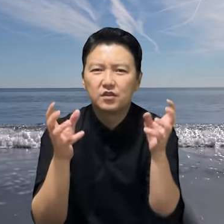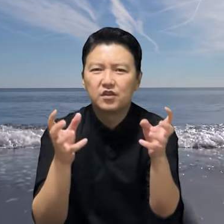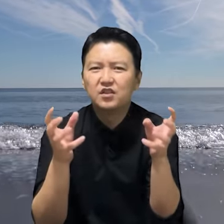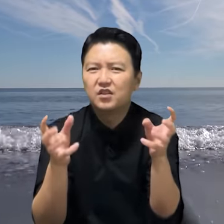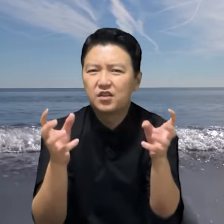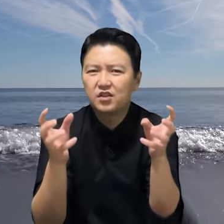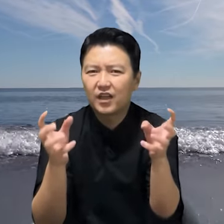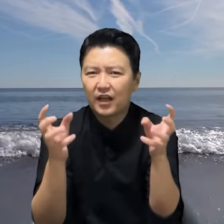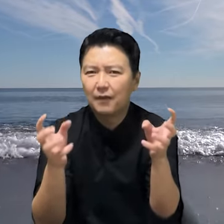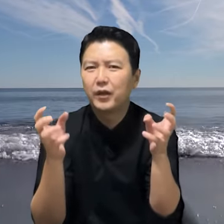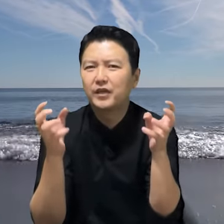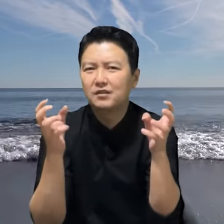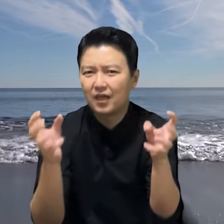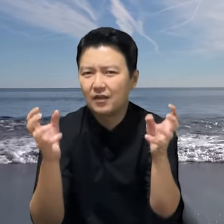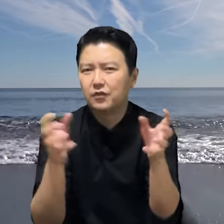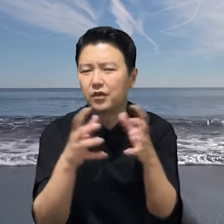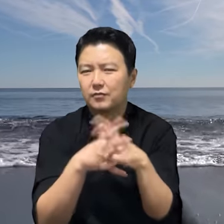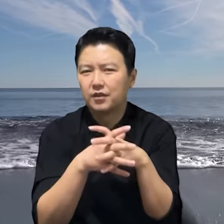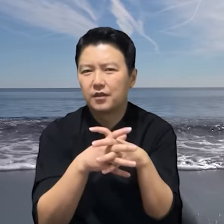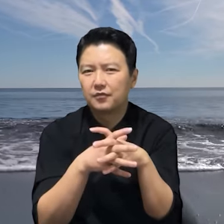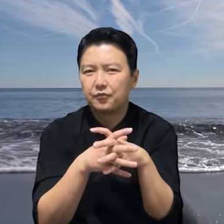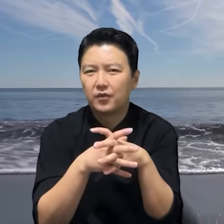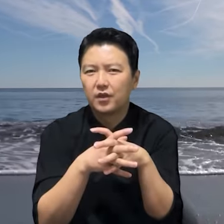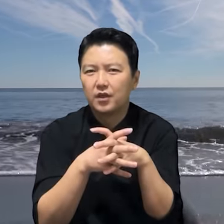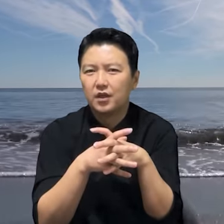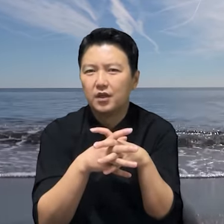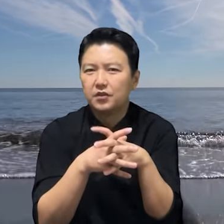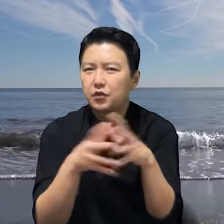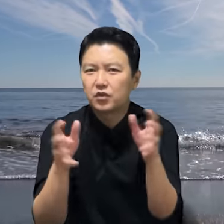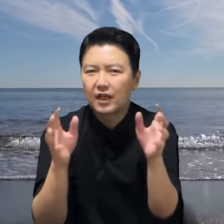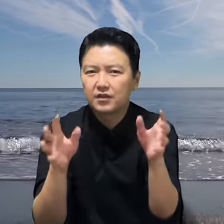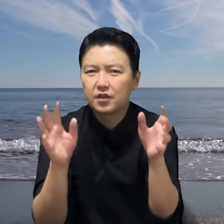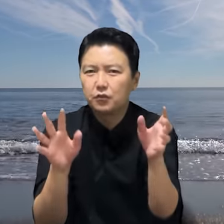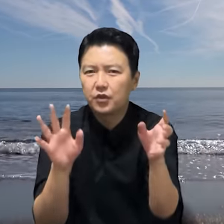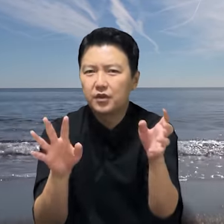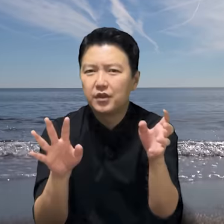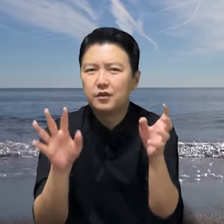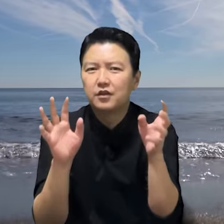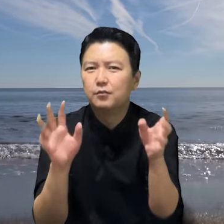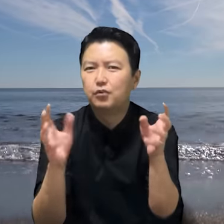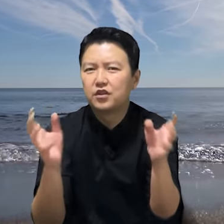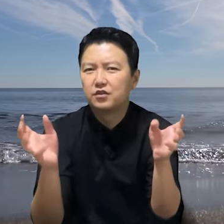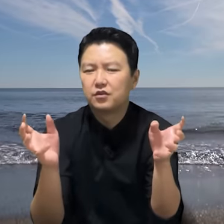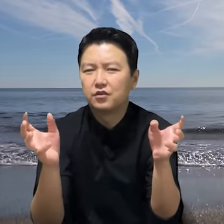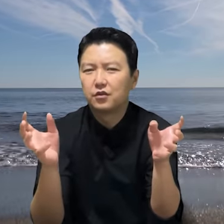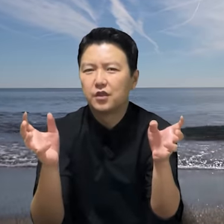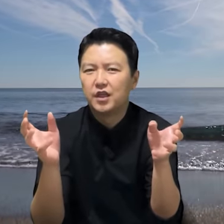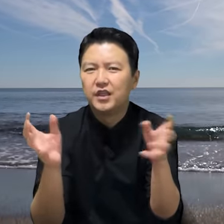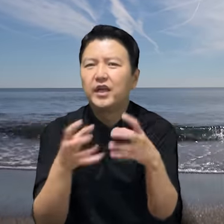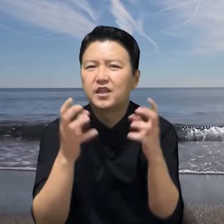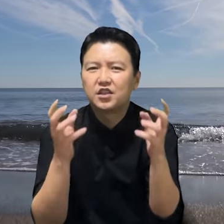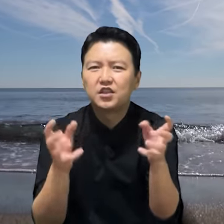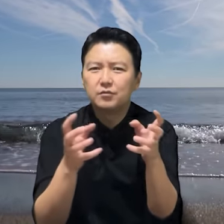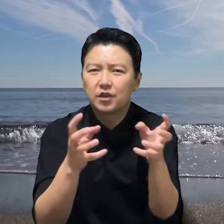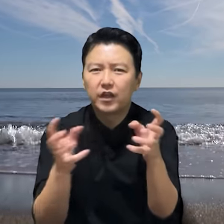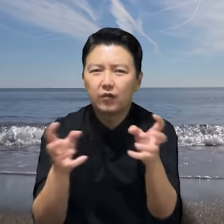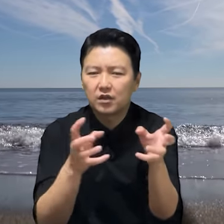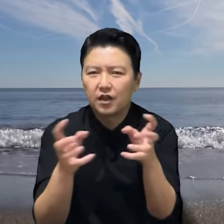끈끈한 한 배를 타게 된겁니다. 그리고 사천위원의 금부치들이죠. 얘네가 지금껏 해왔던